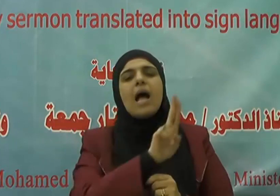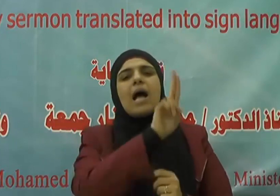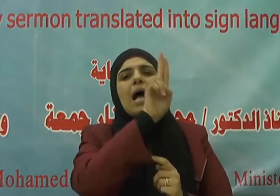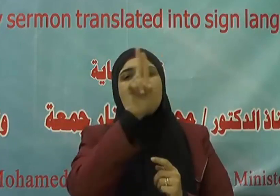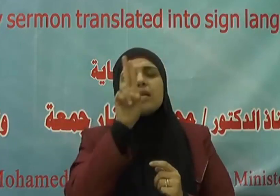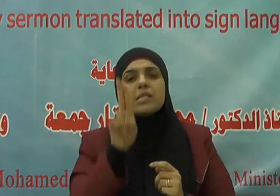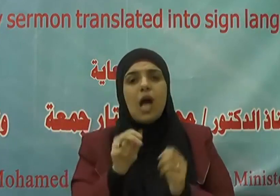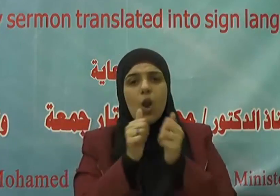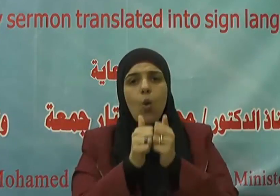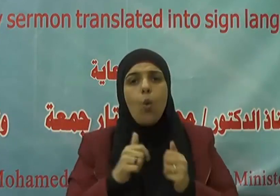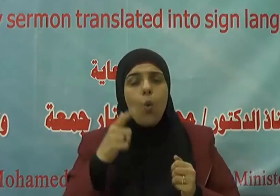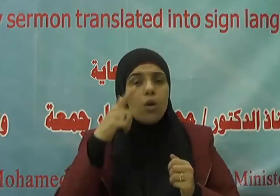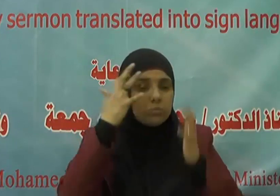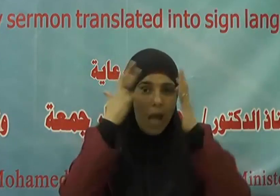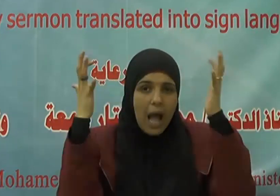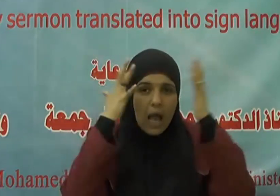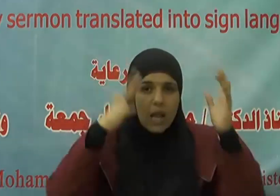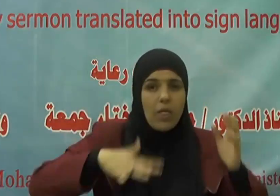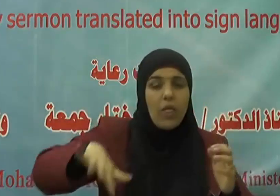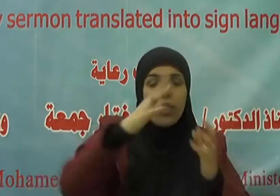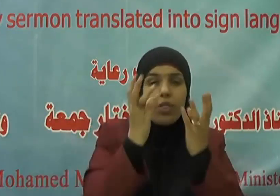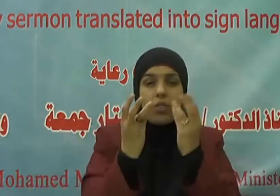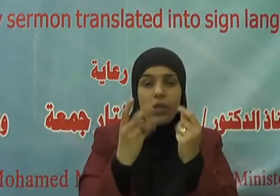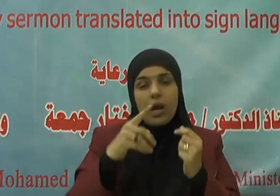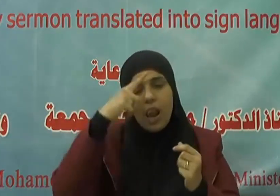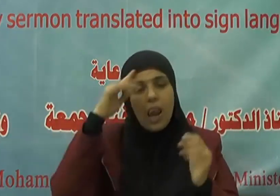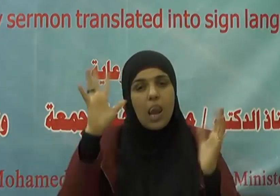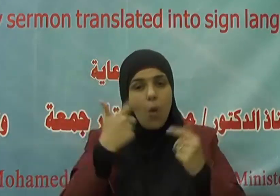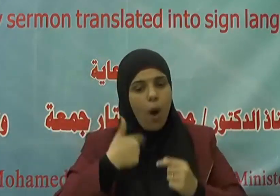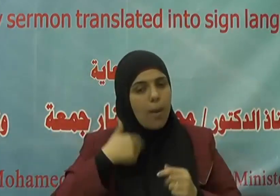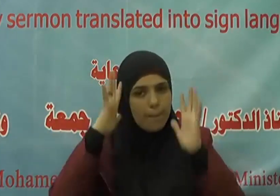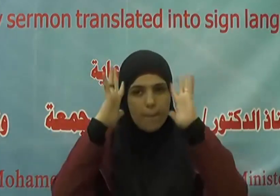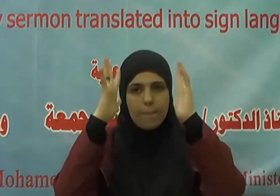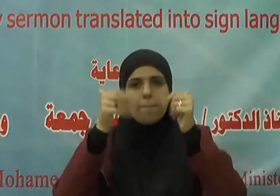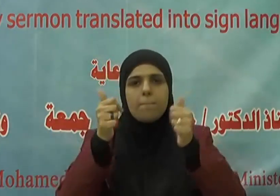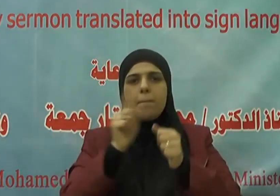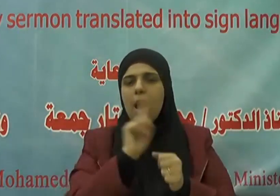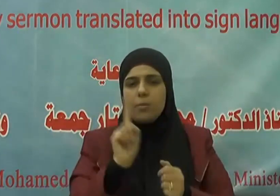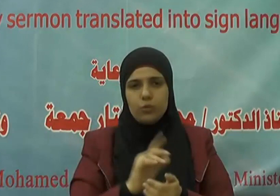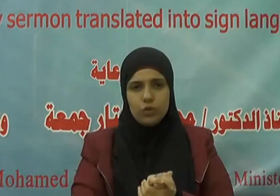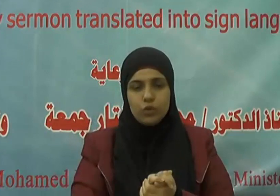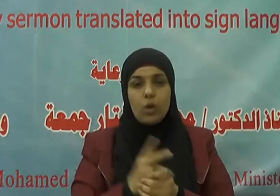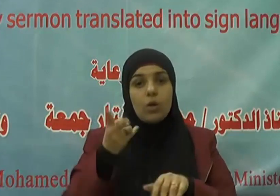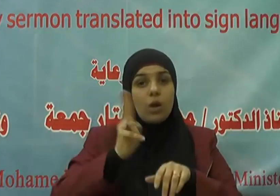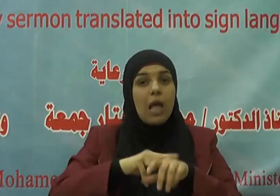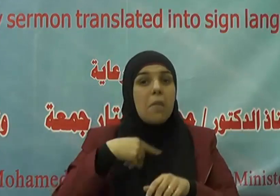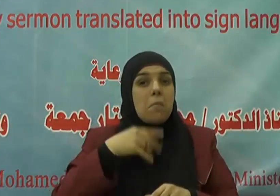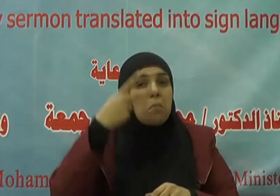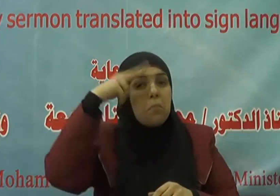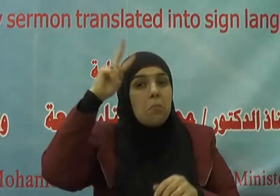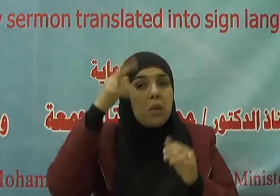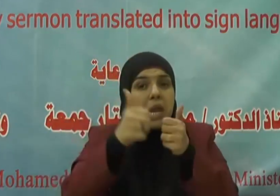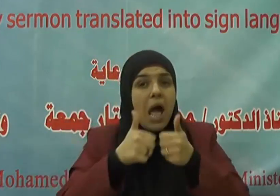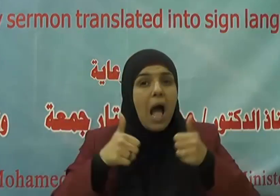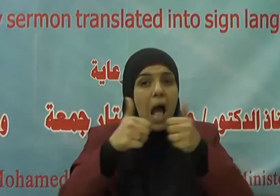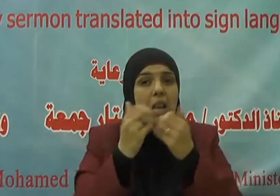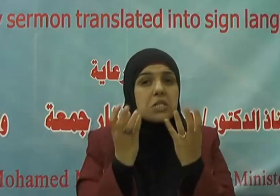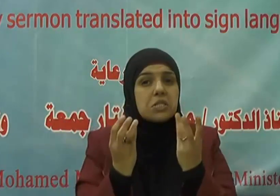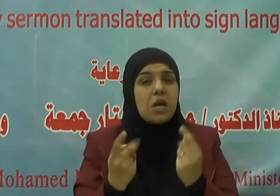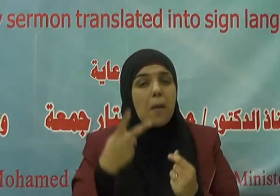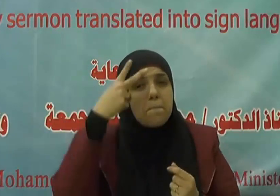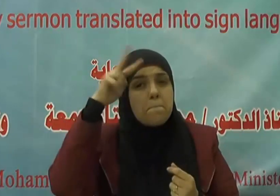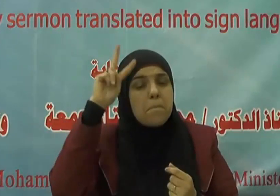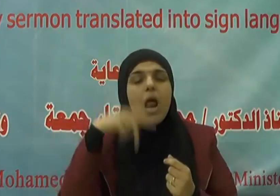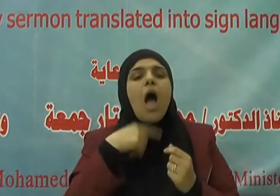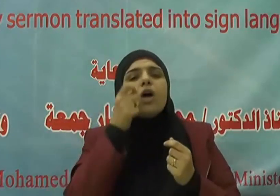أهل الذكر إن كنتم لا تعلمون وأهل الذكر هنا هم أهل